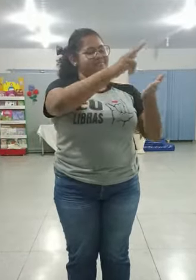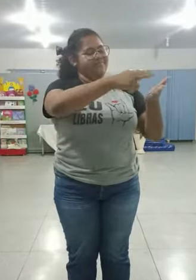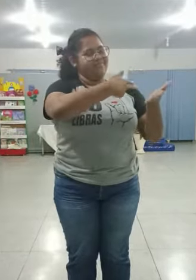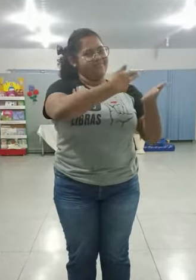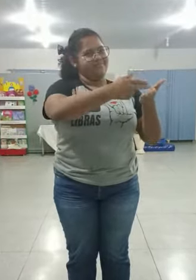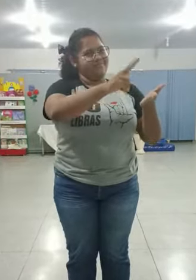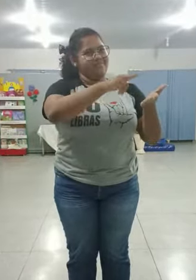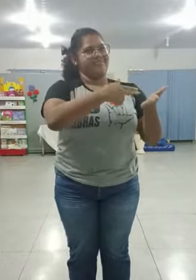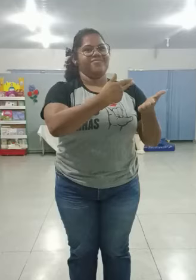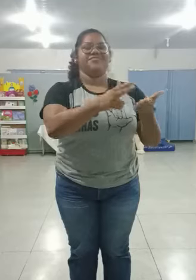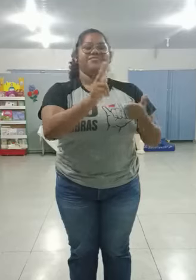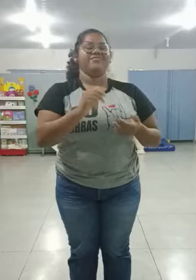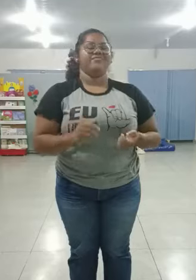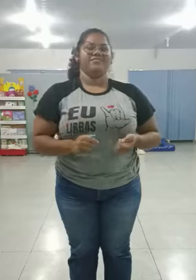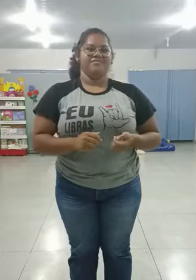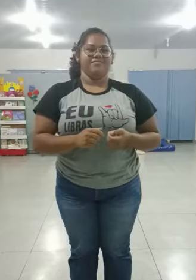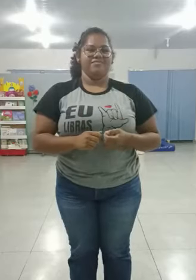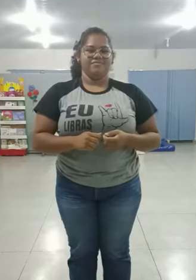Uma vai pegando lápis.